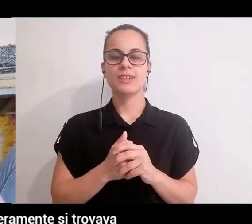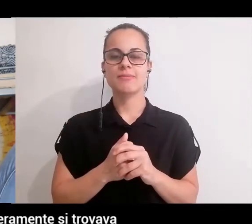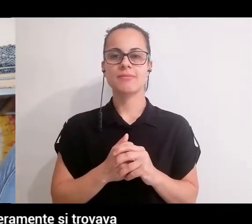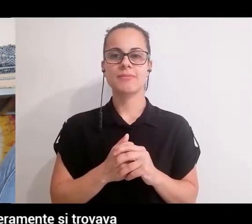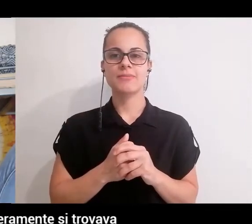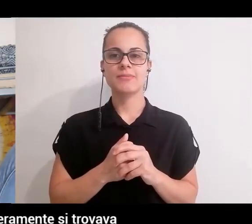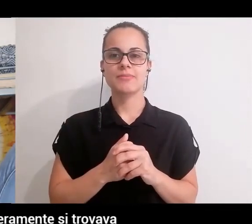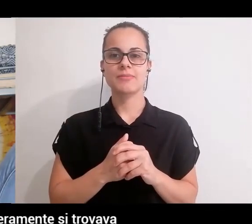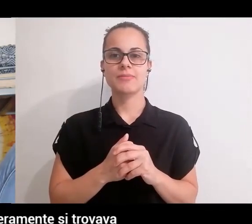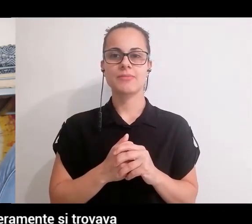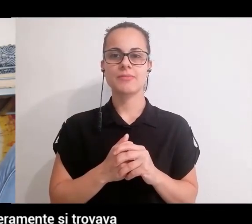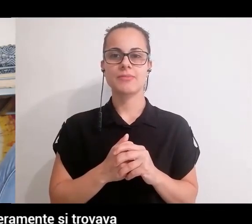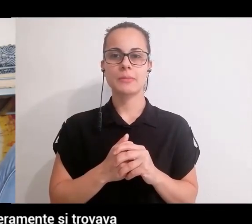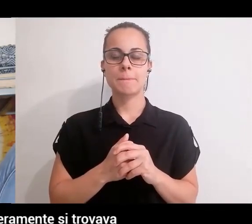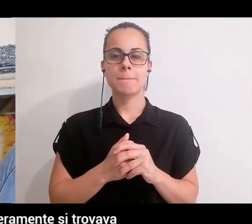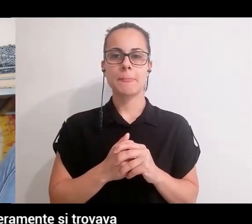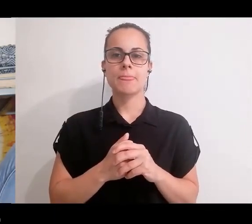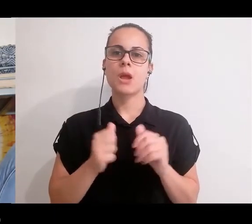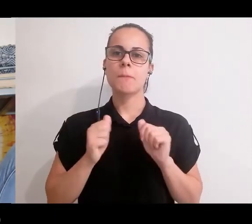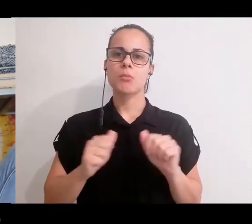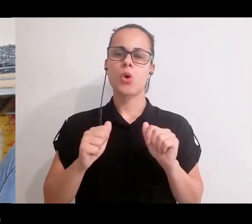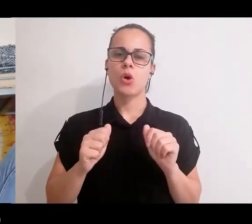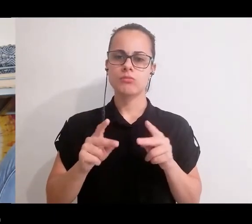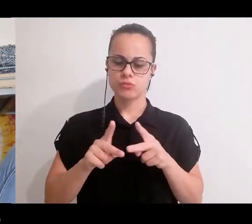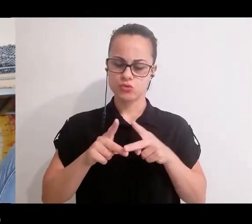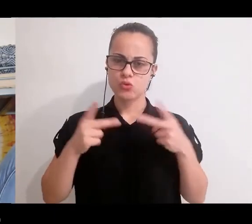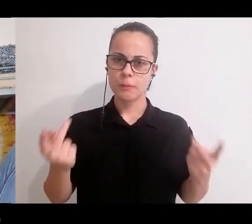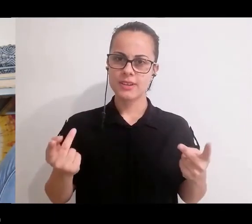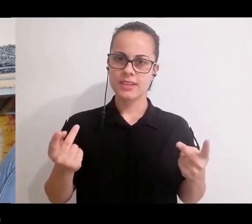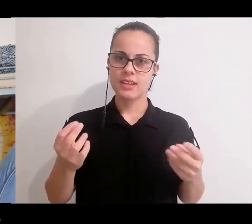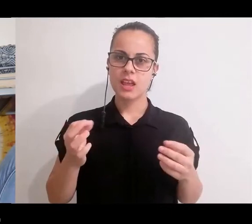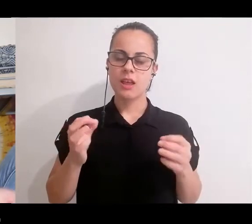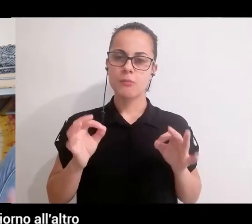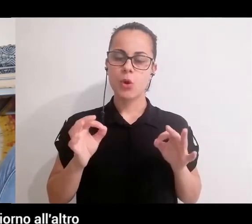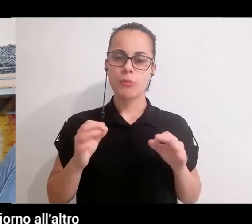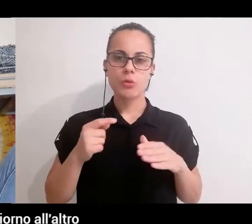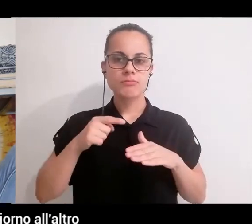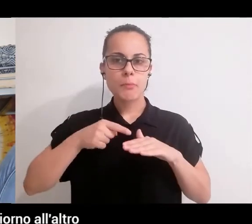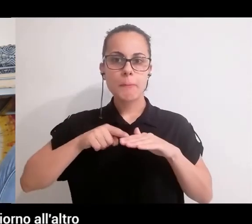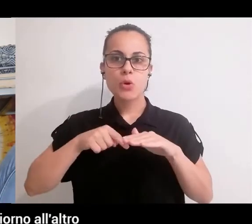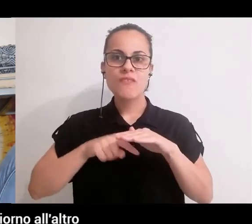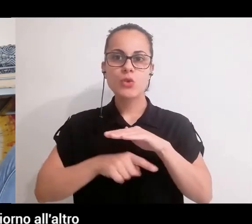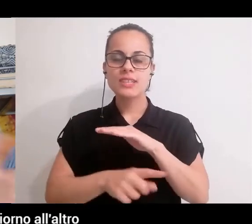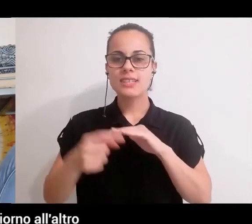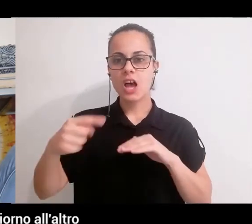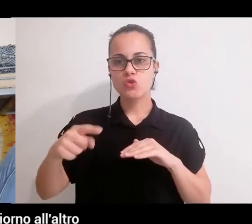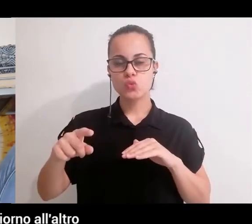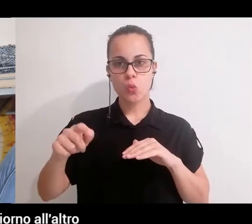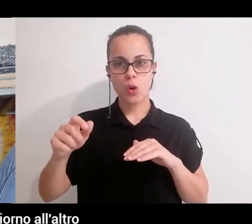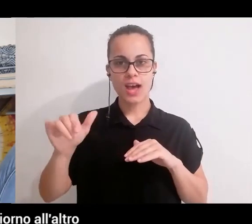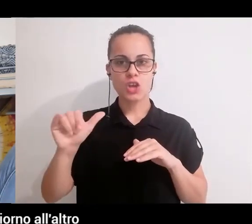veramente si trovava accesso a una profondità diversa rispetto magari alle pratiche precedenti